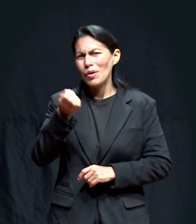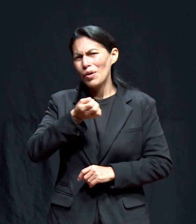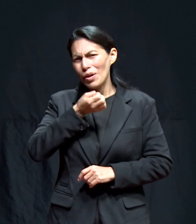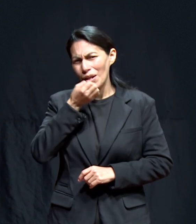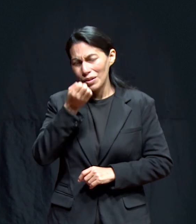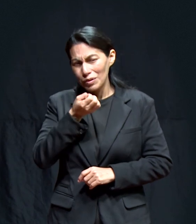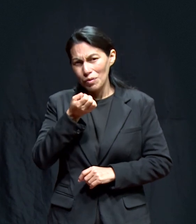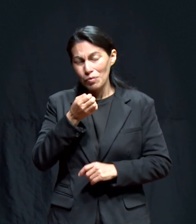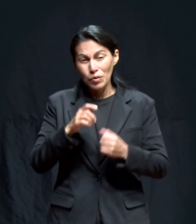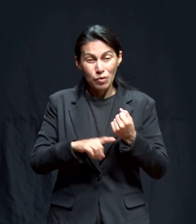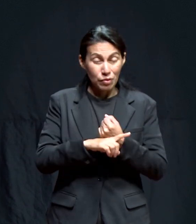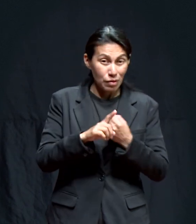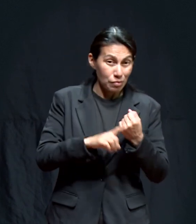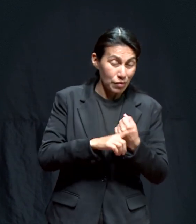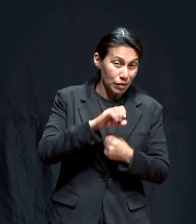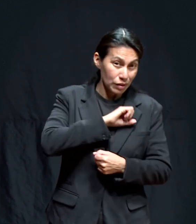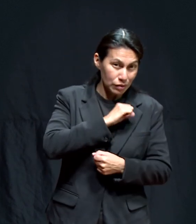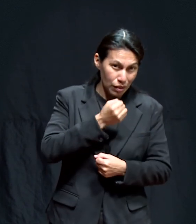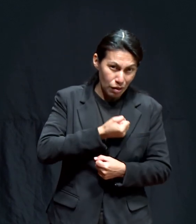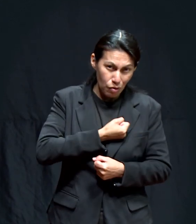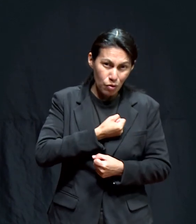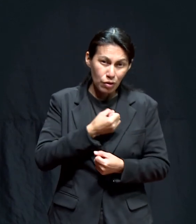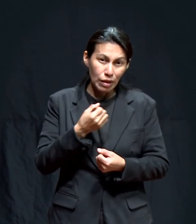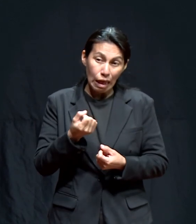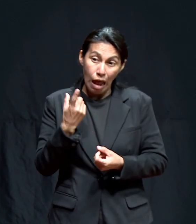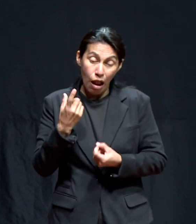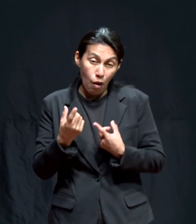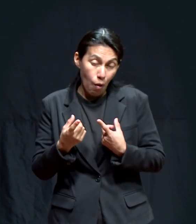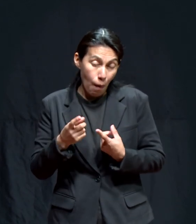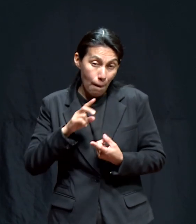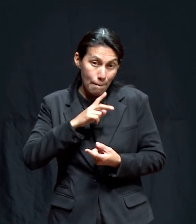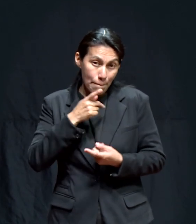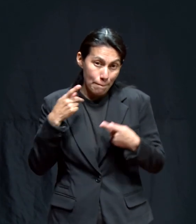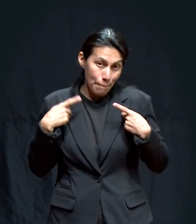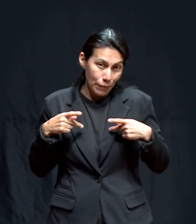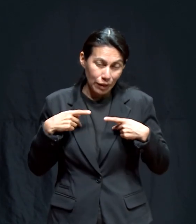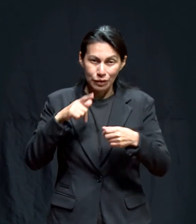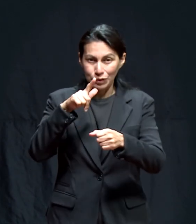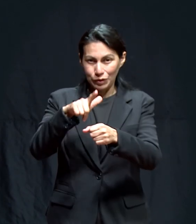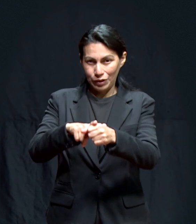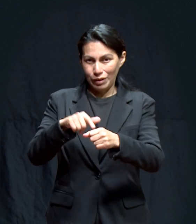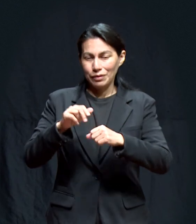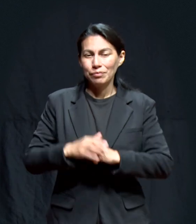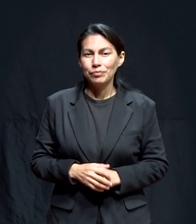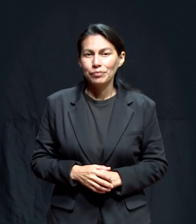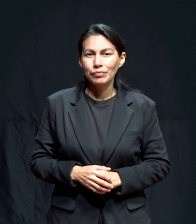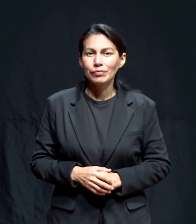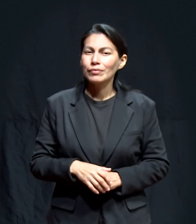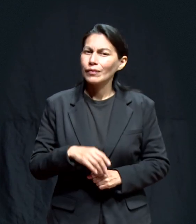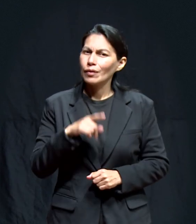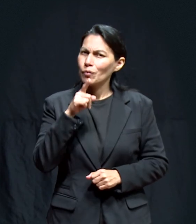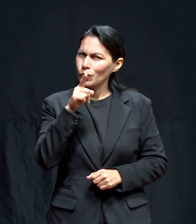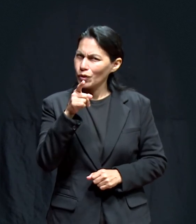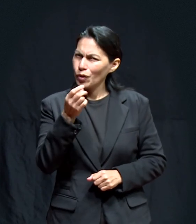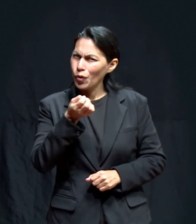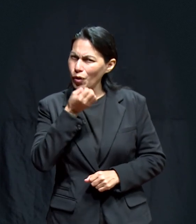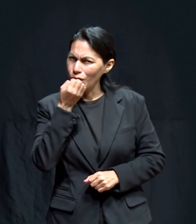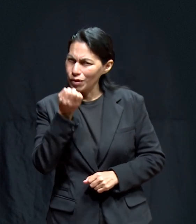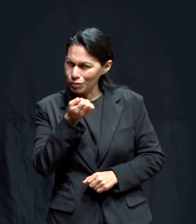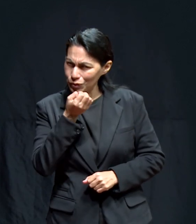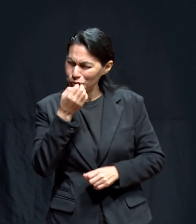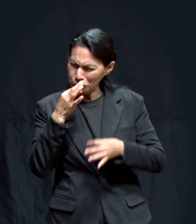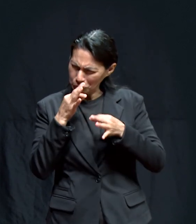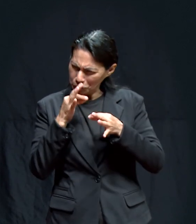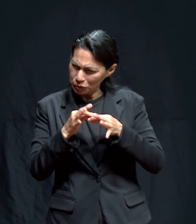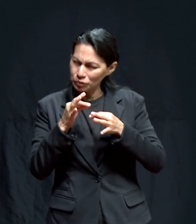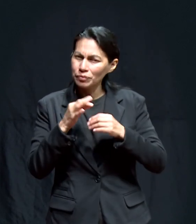problema de salud Y por una preocupación muy personal Carolina No te olvidaremos Estaremos orando